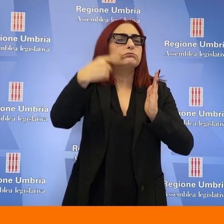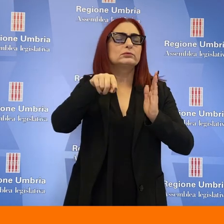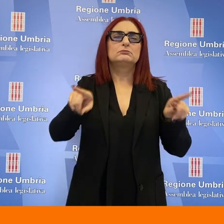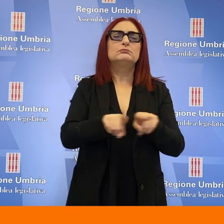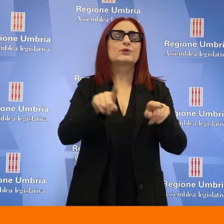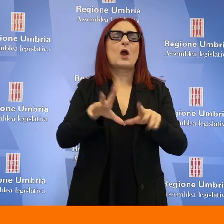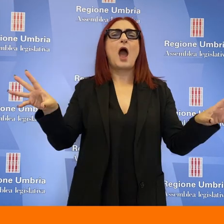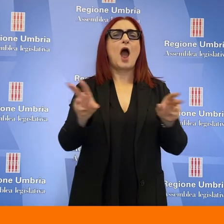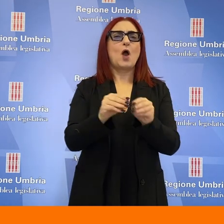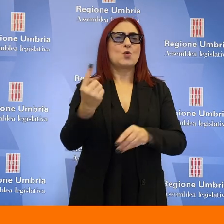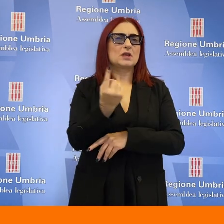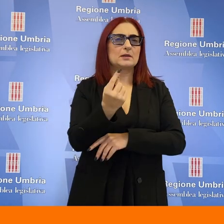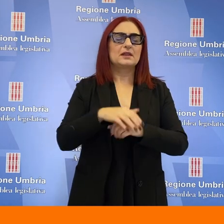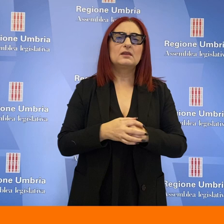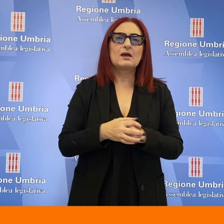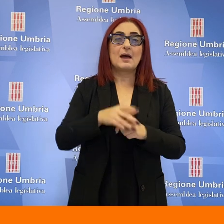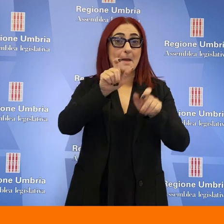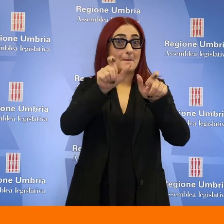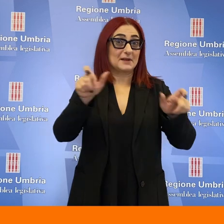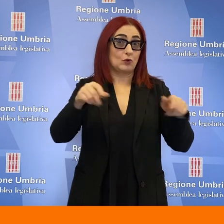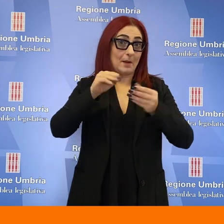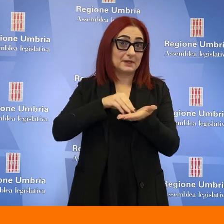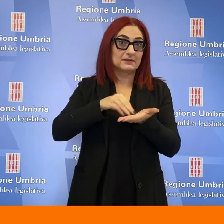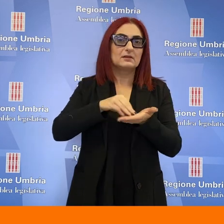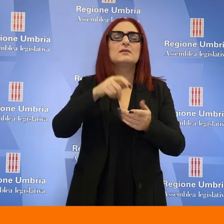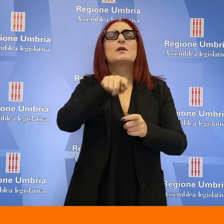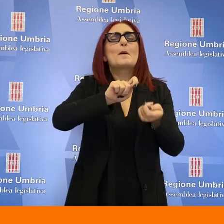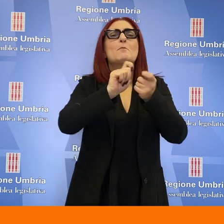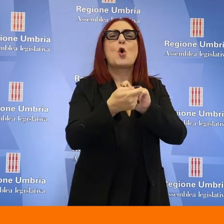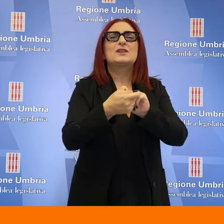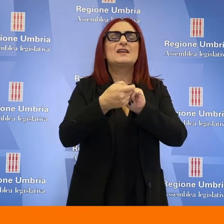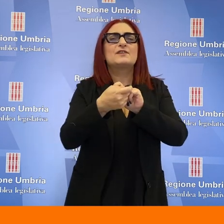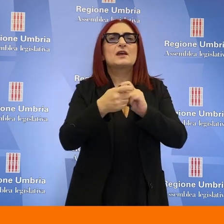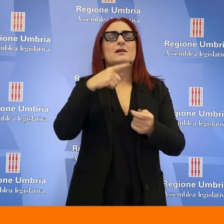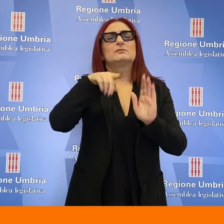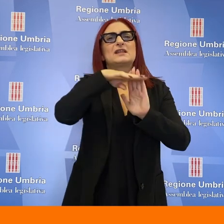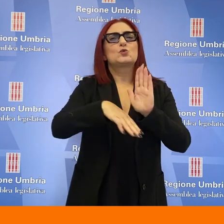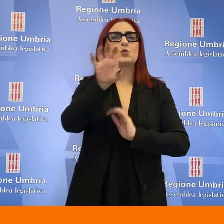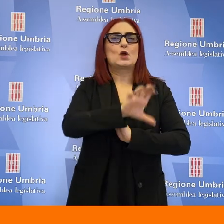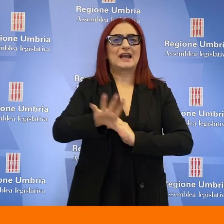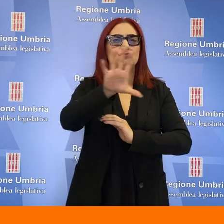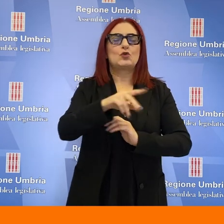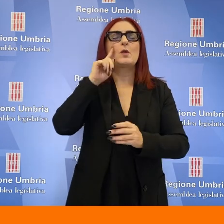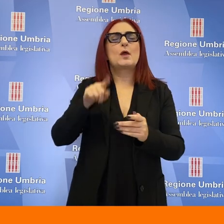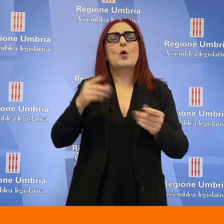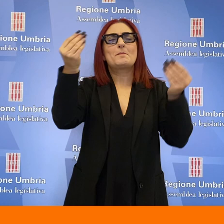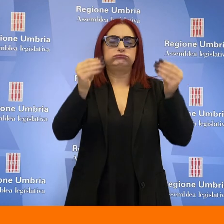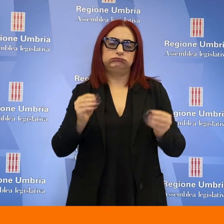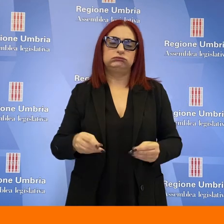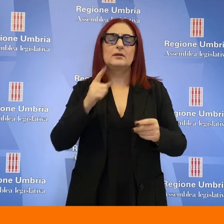'unanimità dei presenti le modifiche allo statuto regionale predisposte dalla Commissione Consiliare per